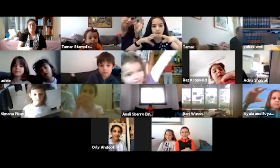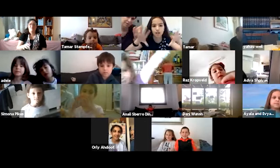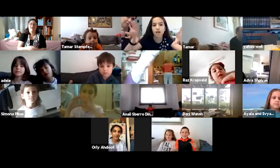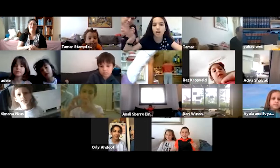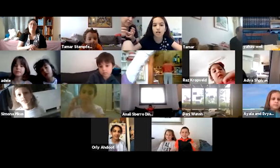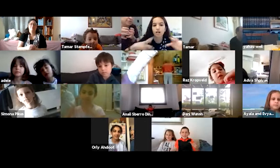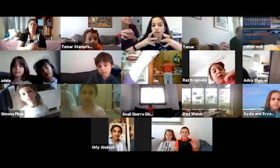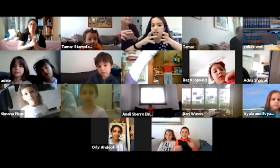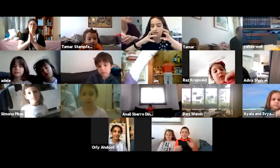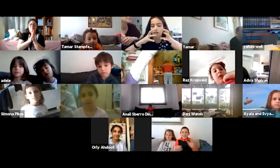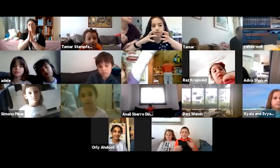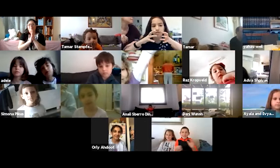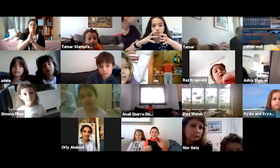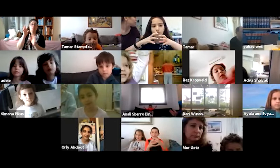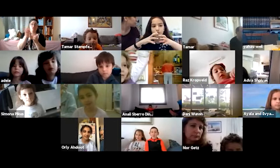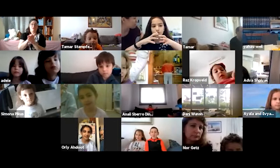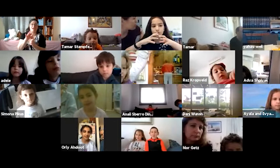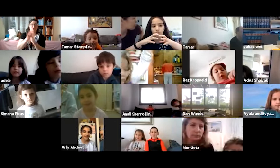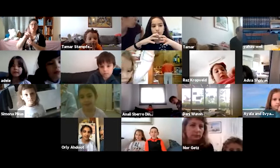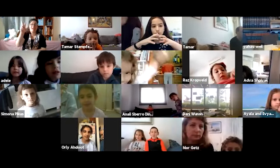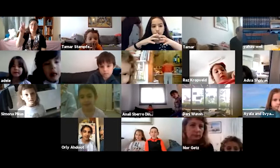ומה עם... שלושה, שלושה עשר?